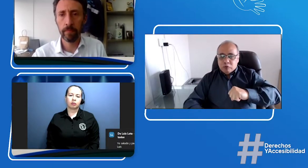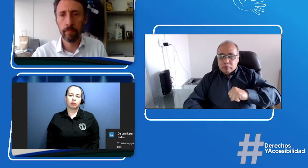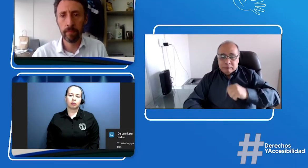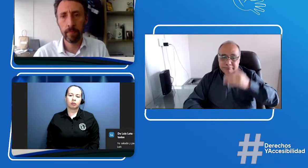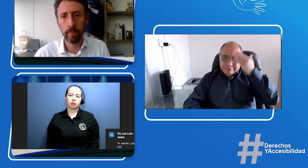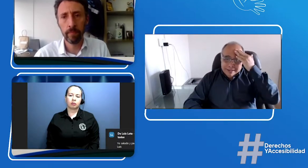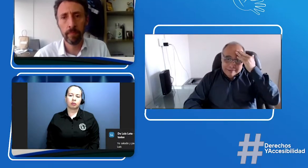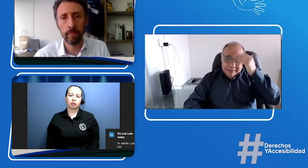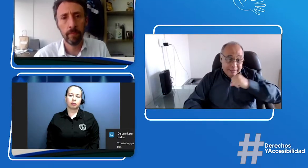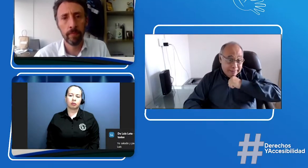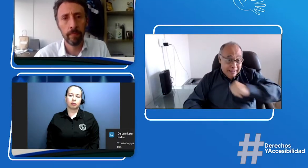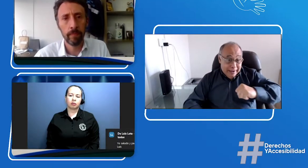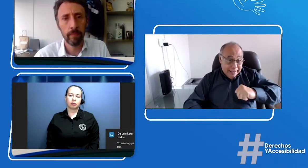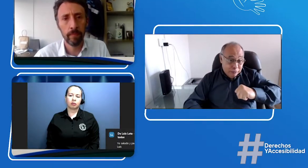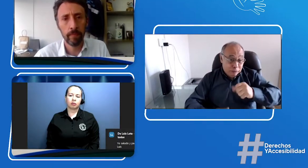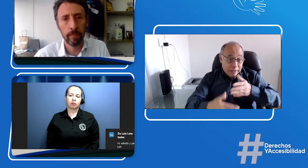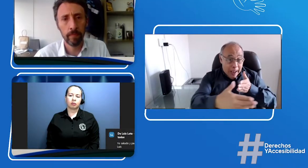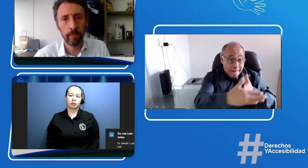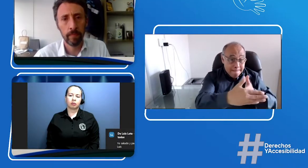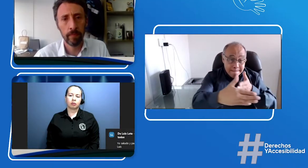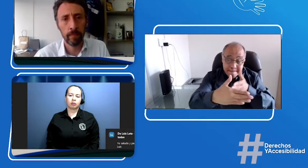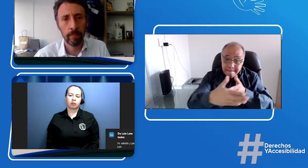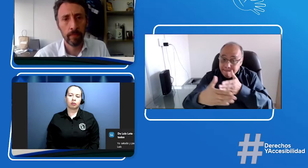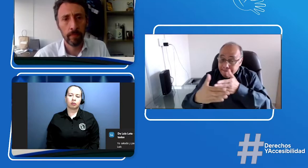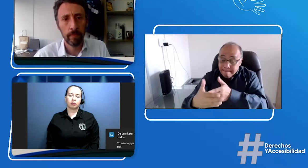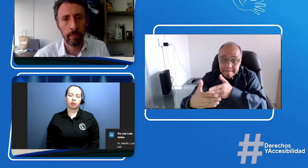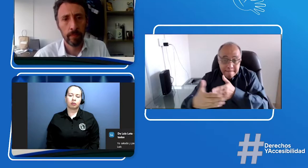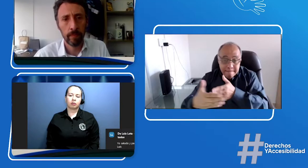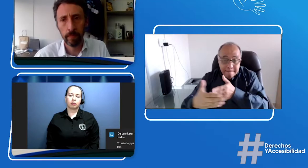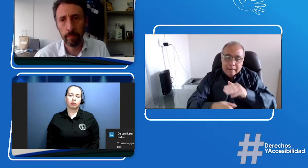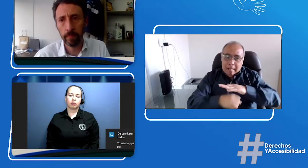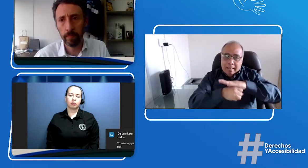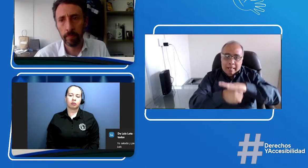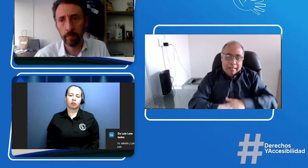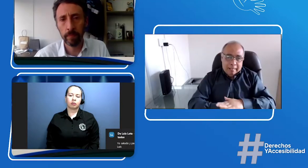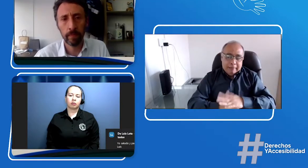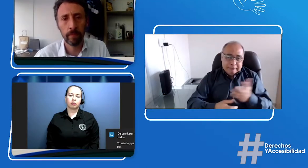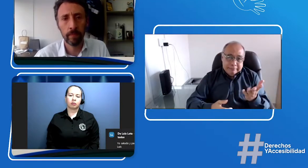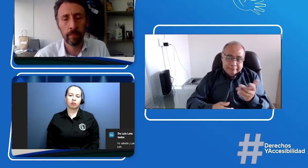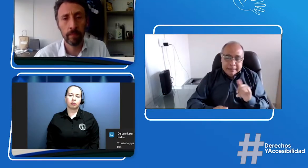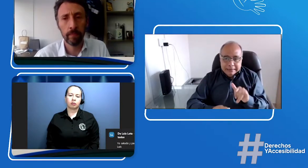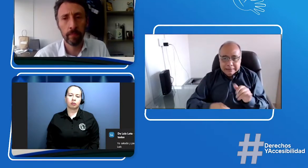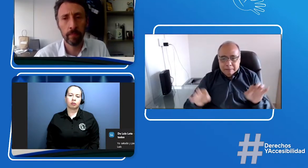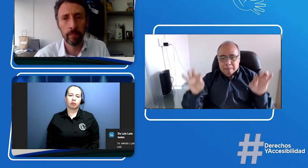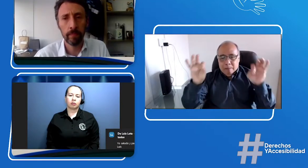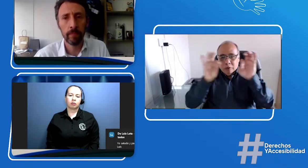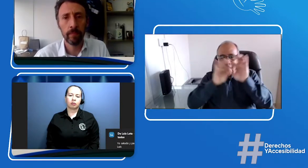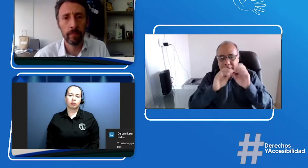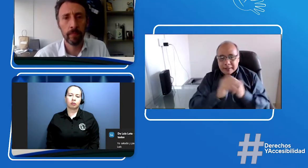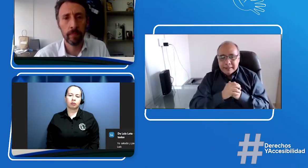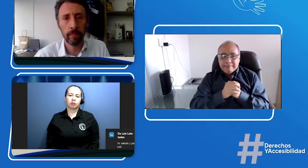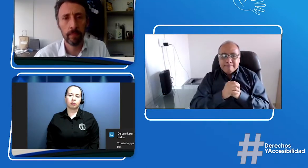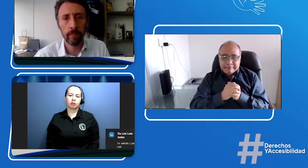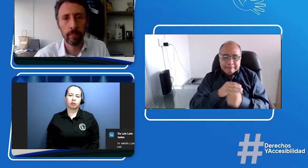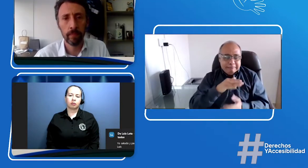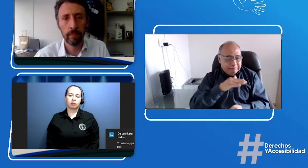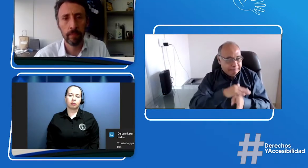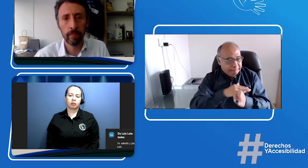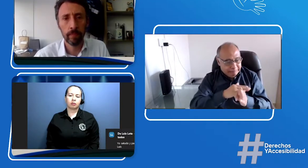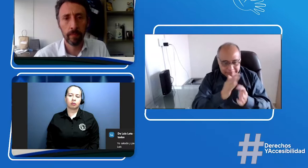sobre los derechos de las personas sordas. Y recuerdan nuestra campaña, ¿no? Sin accesibilidad no hay